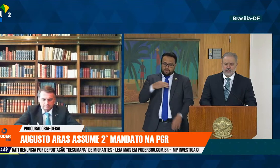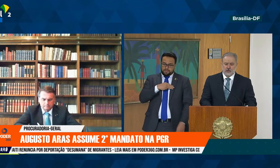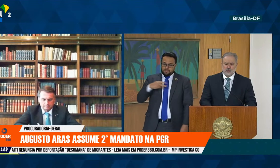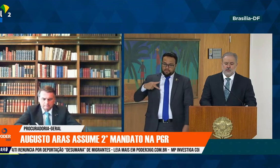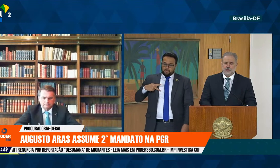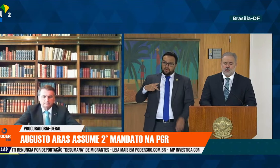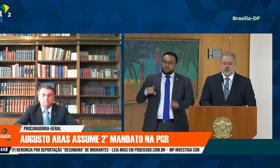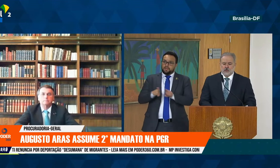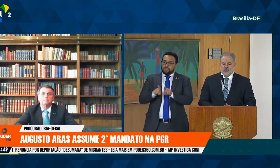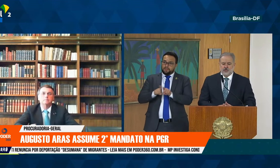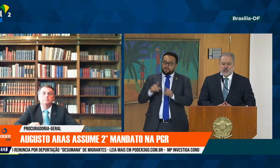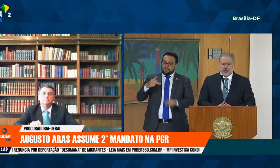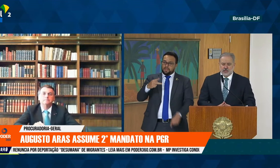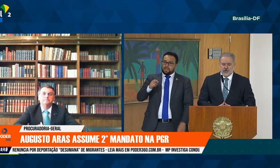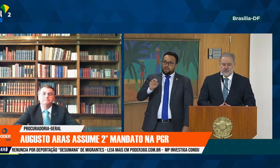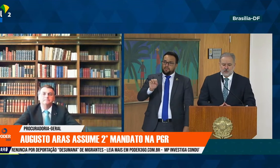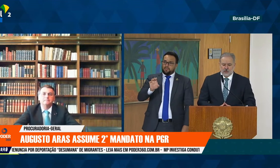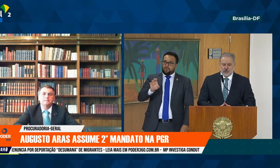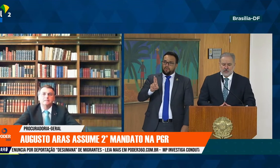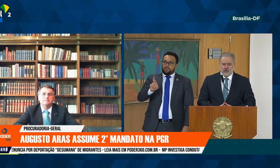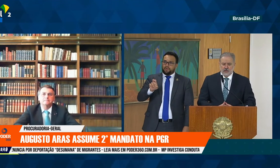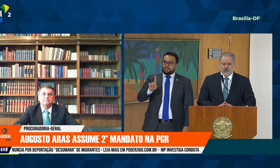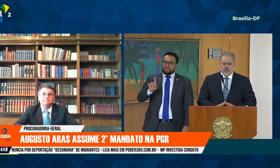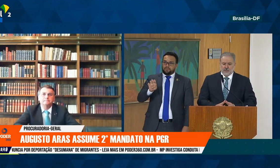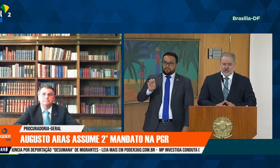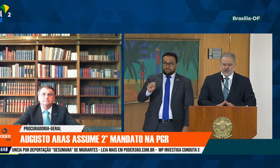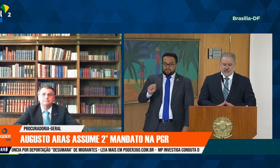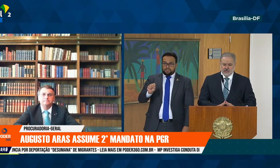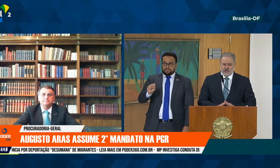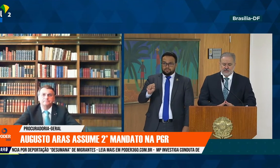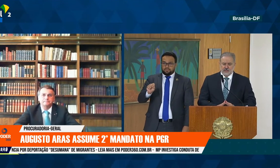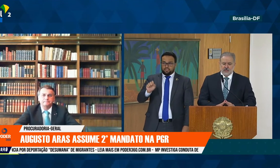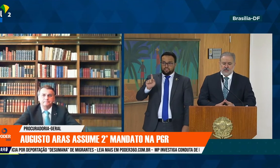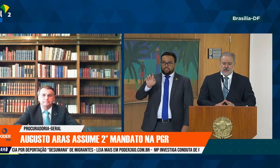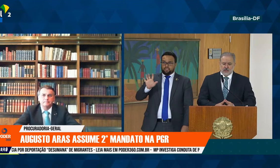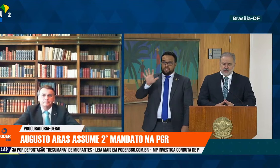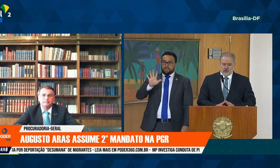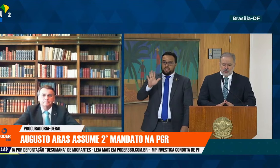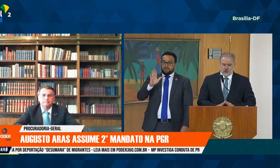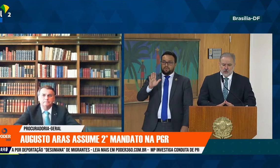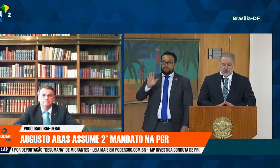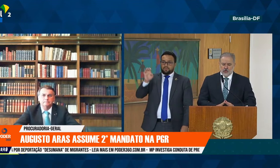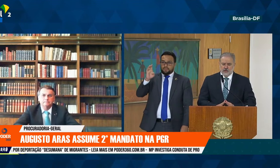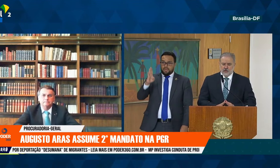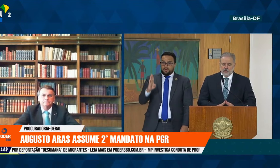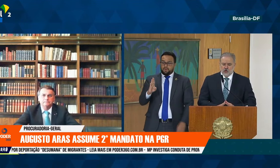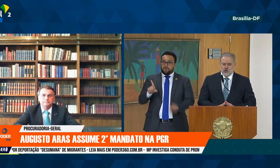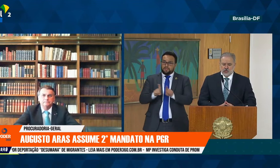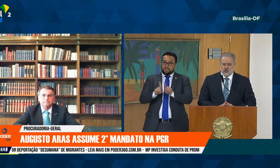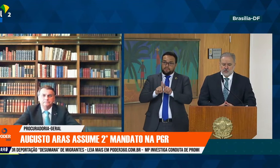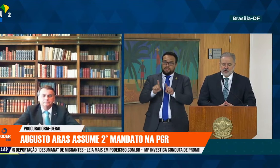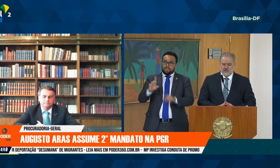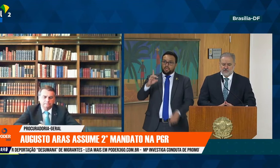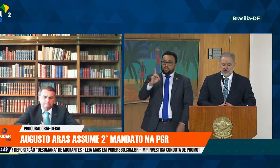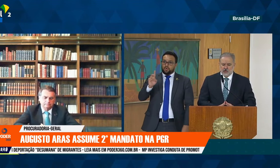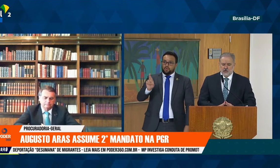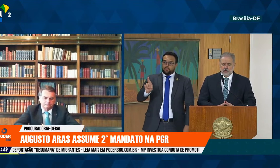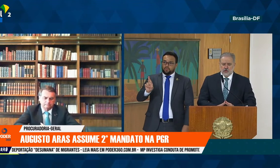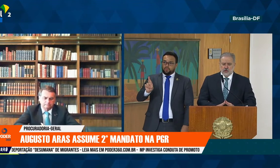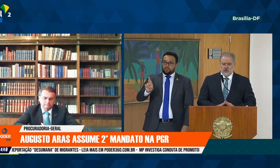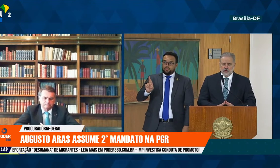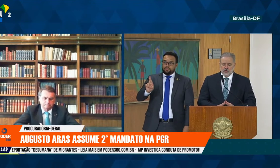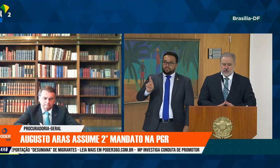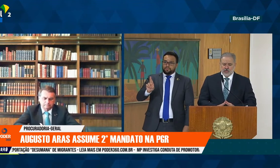Subprocuradoras-Geral da República. Presentes, doutor Indemburgo Chateaubriand